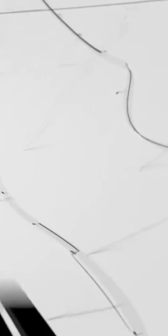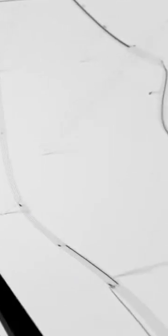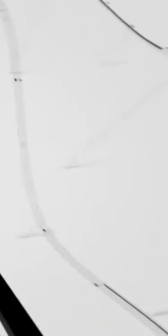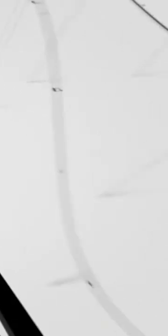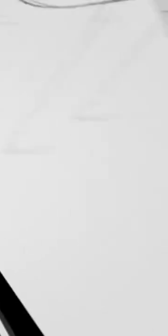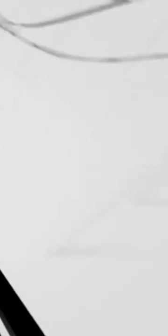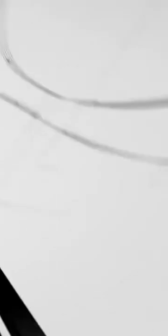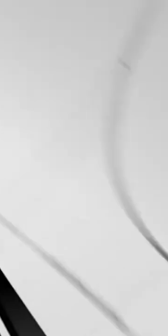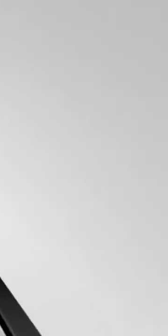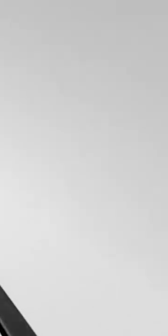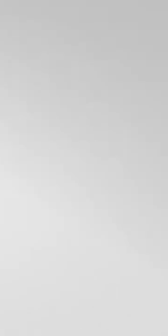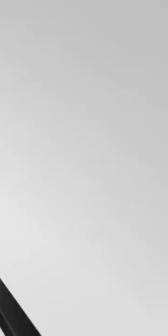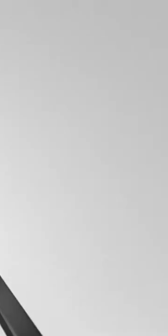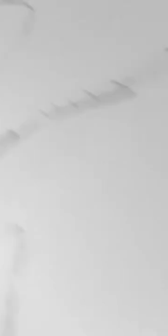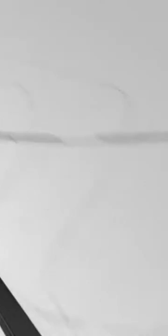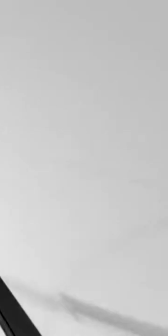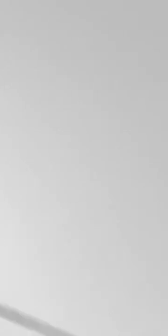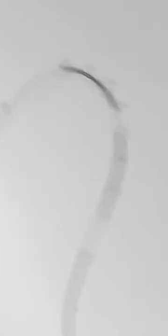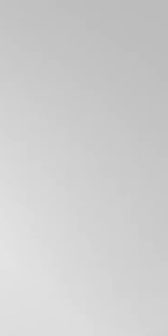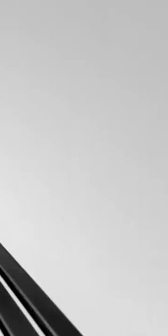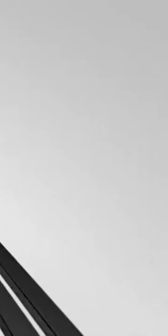oh, oh, oh, oh, oh, oh!